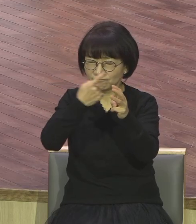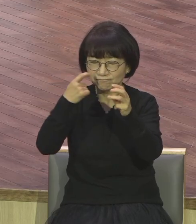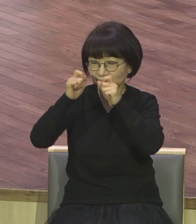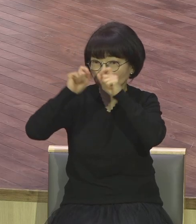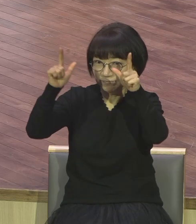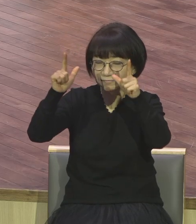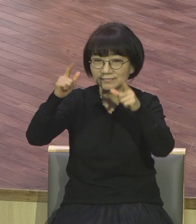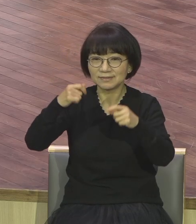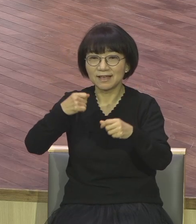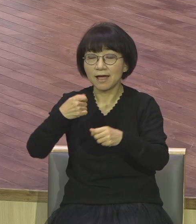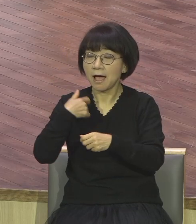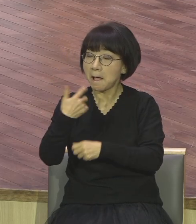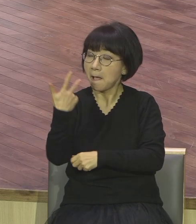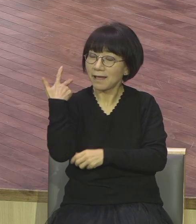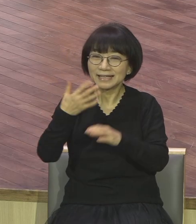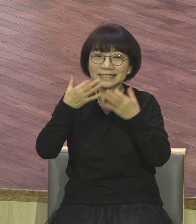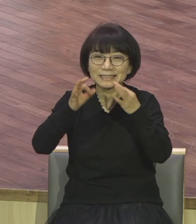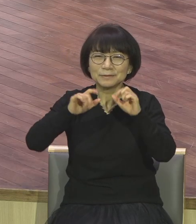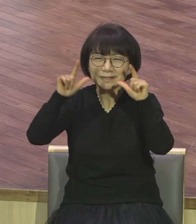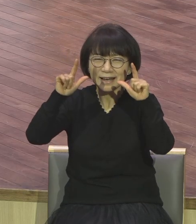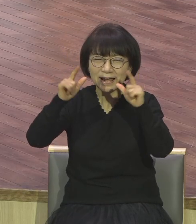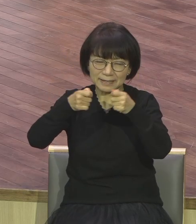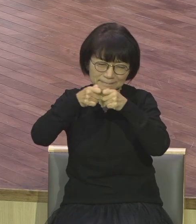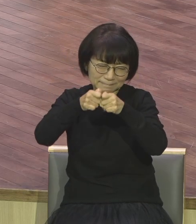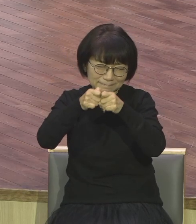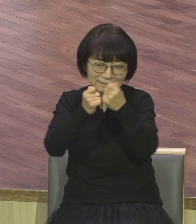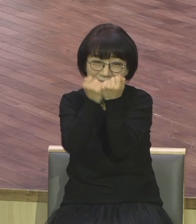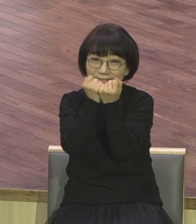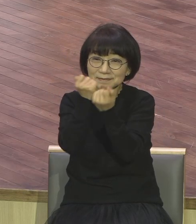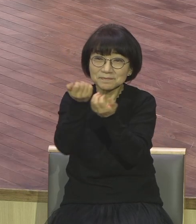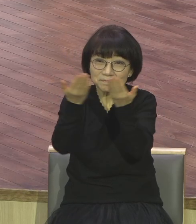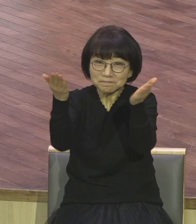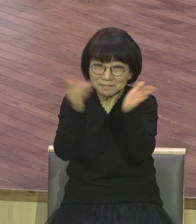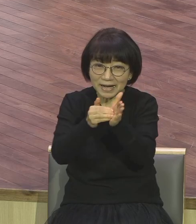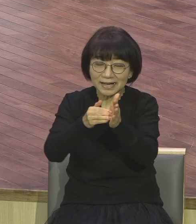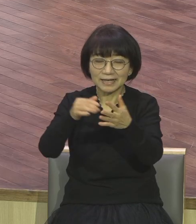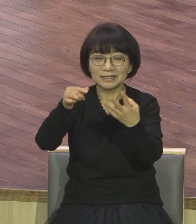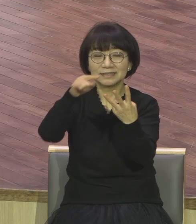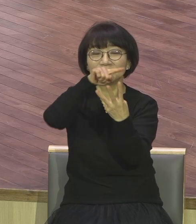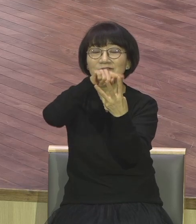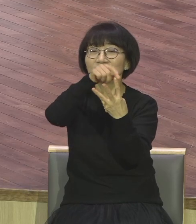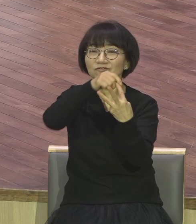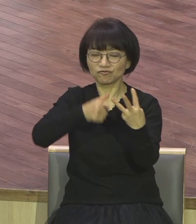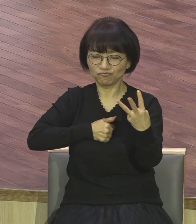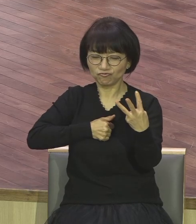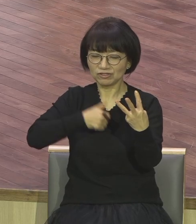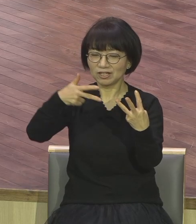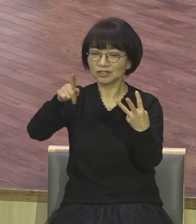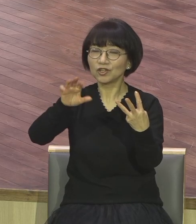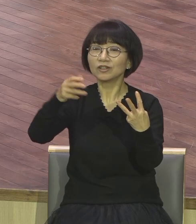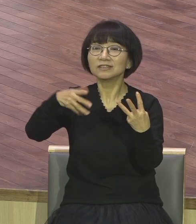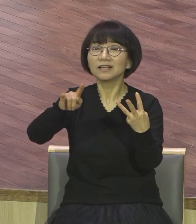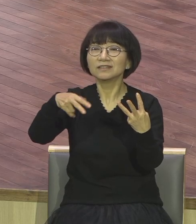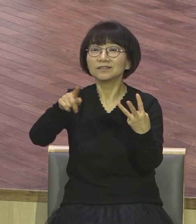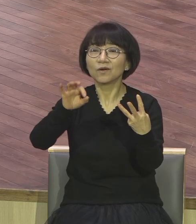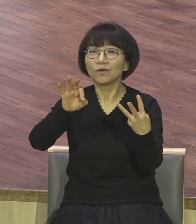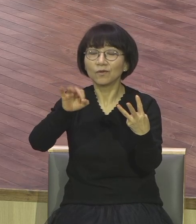도전하라고 지난 금요일날 아주 상시하게 말씀드렸습니다 첫째 정체성이 뭐예요 내가 누구냐 정체성 이거는